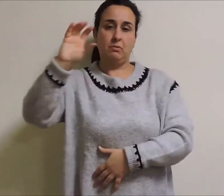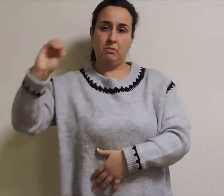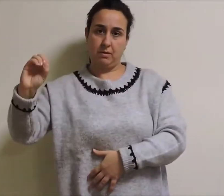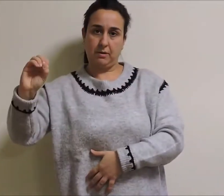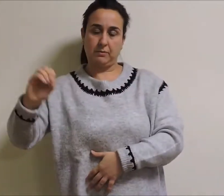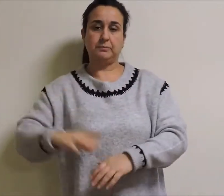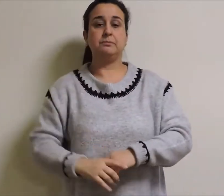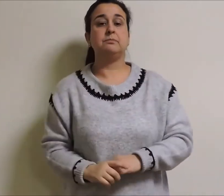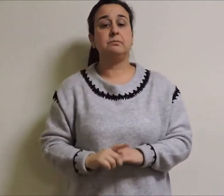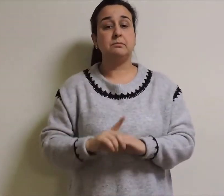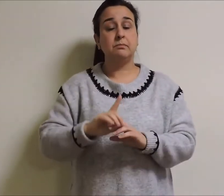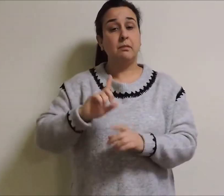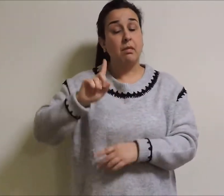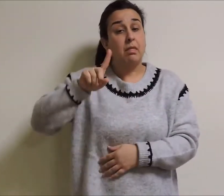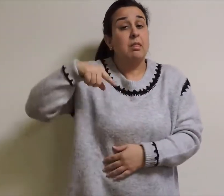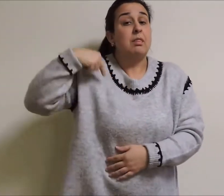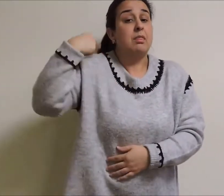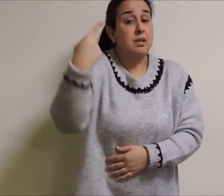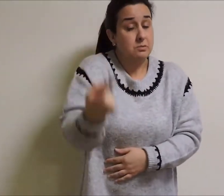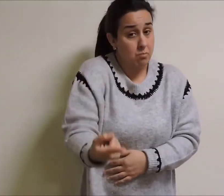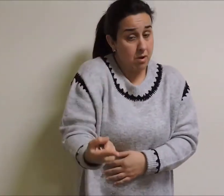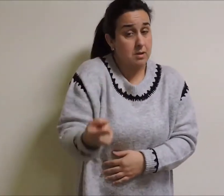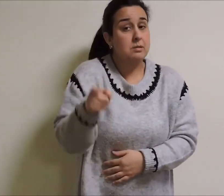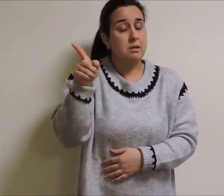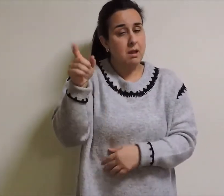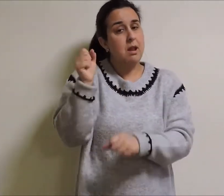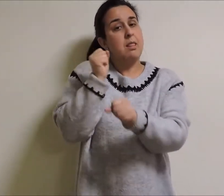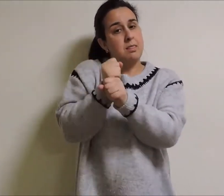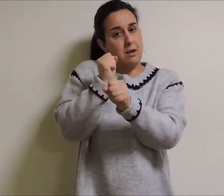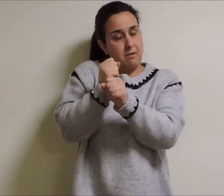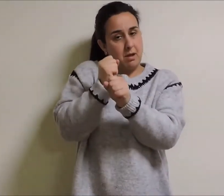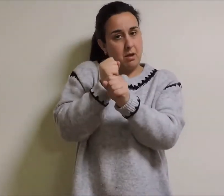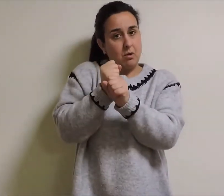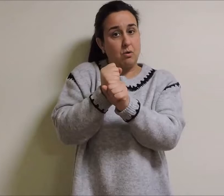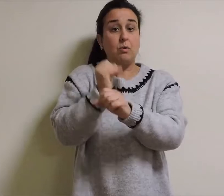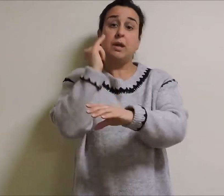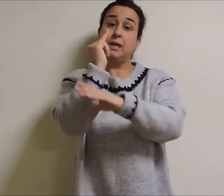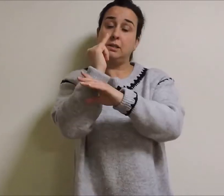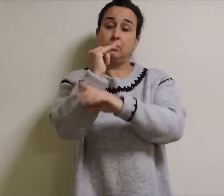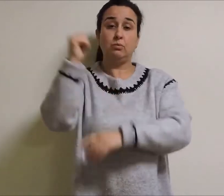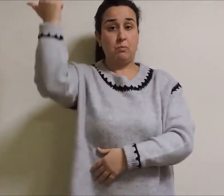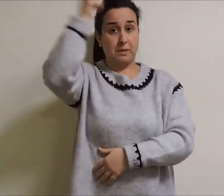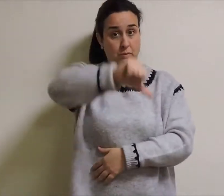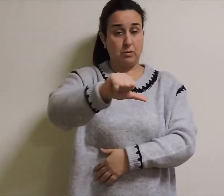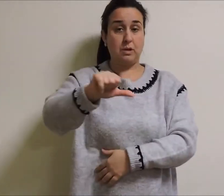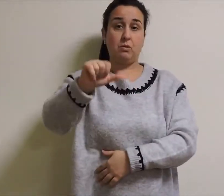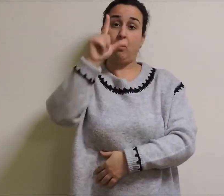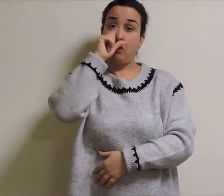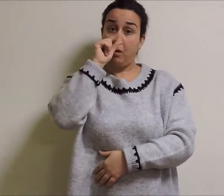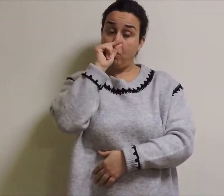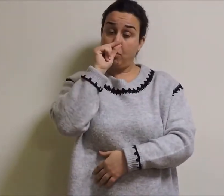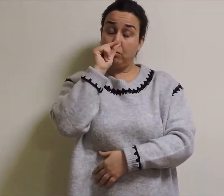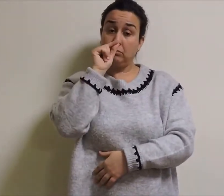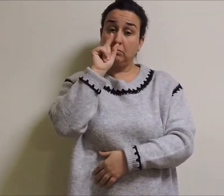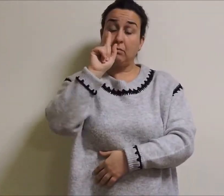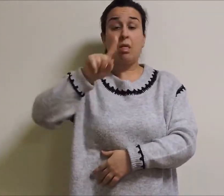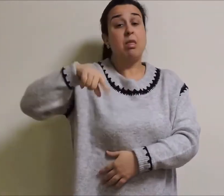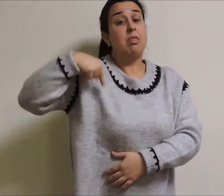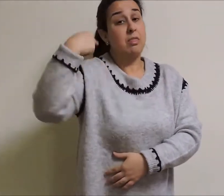Posteriormente, exercería no Instituto Masculino de Lugo e tamén no Instituto Feminino de